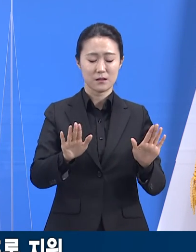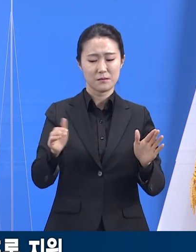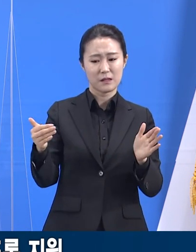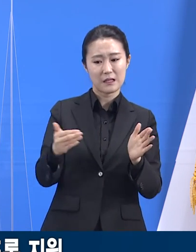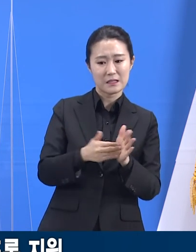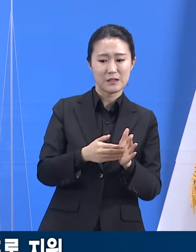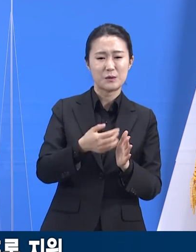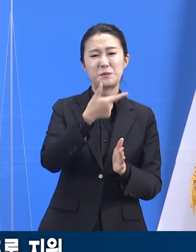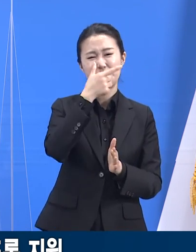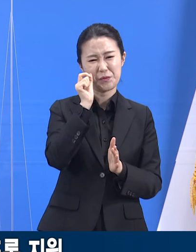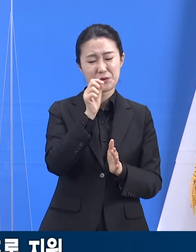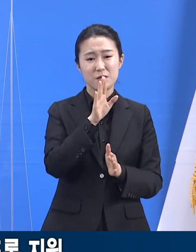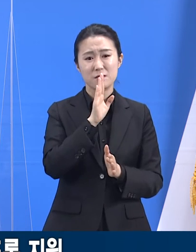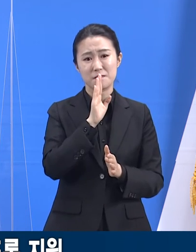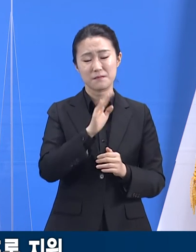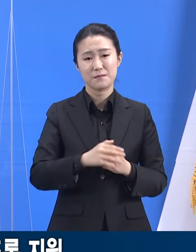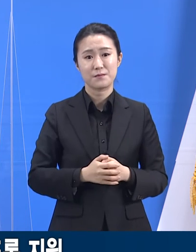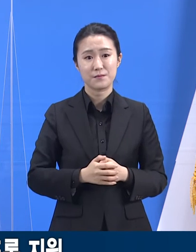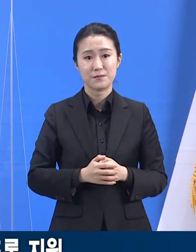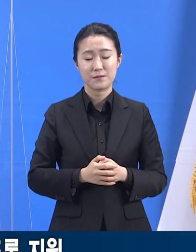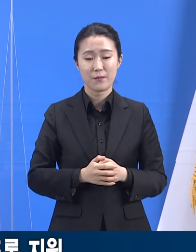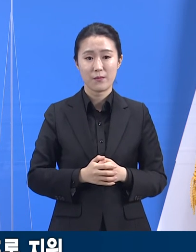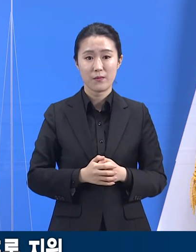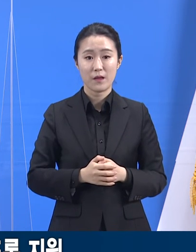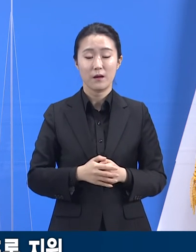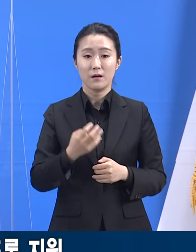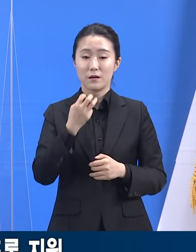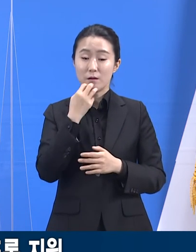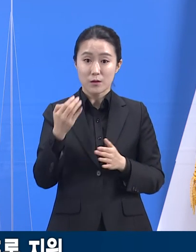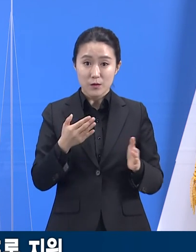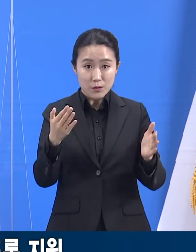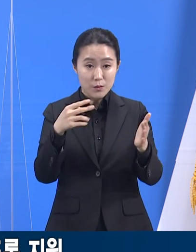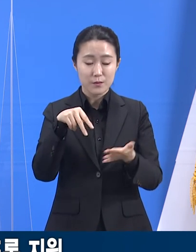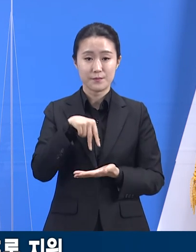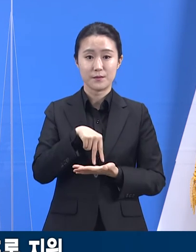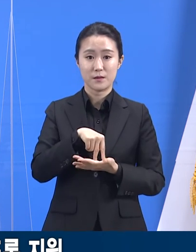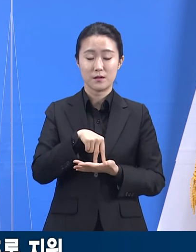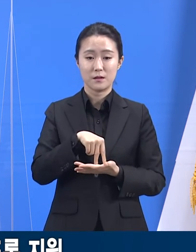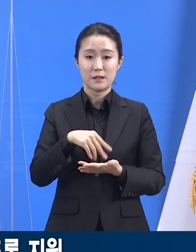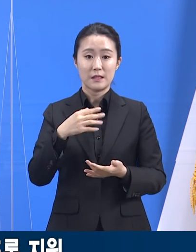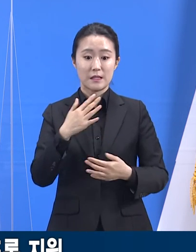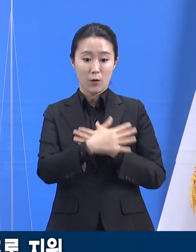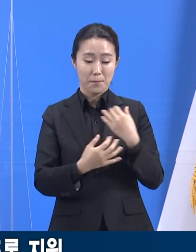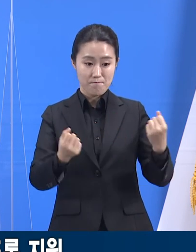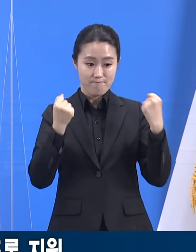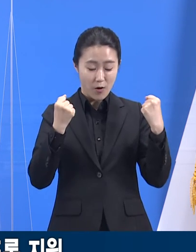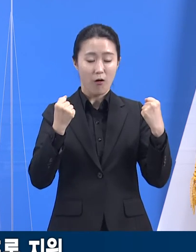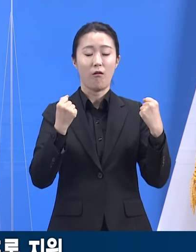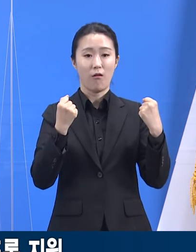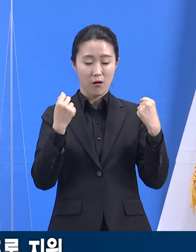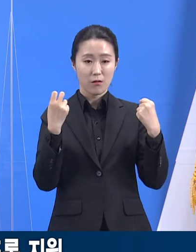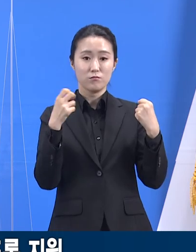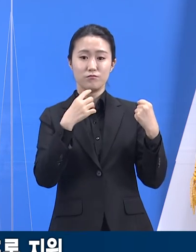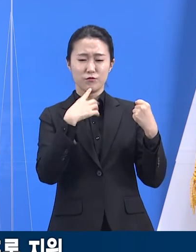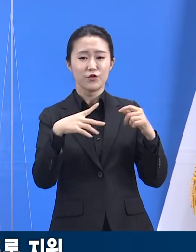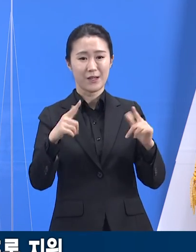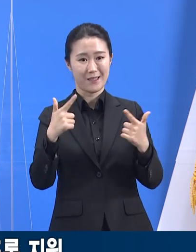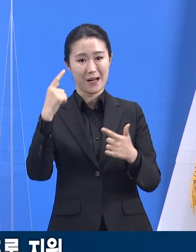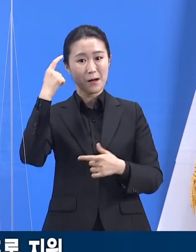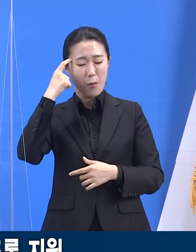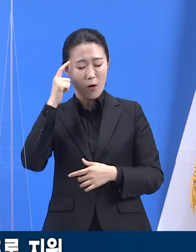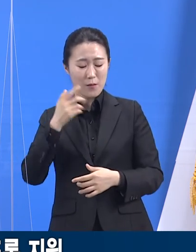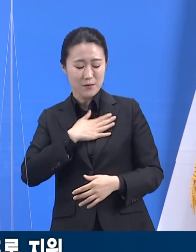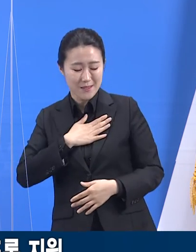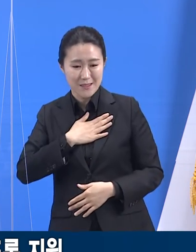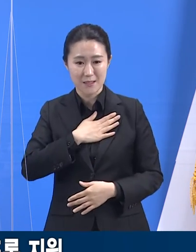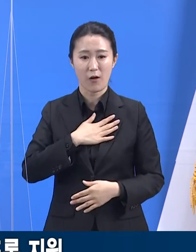부족함이 있었습니다. 돈은 신체적 건강뿐 아니라 정신적, 사회적 건강까지 시야를 넓혀 정책을